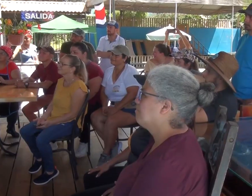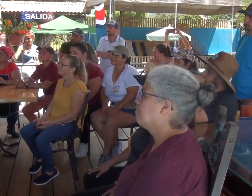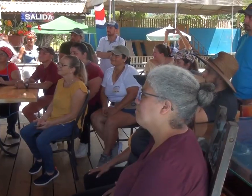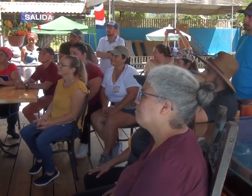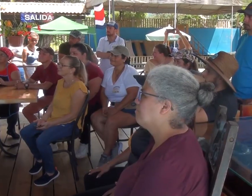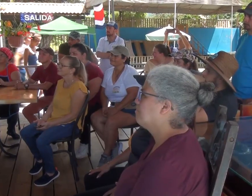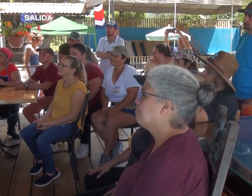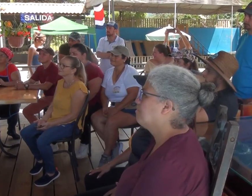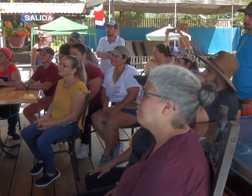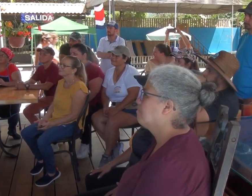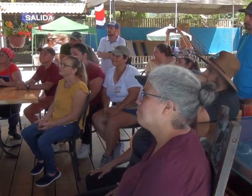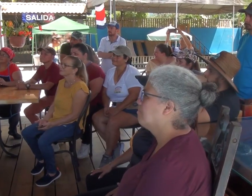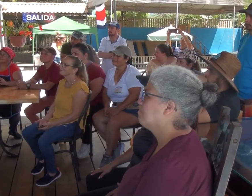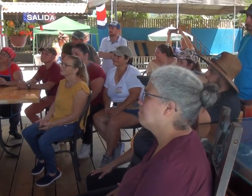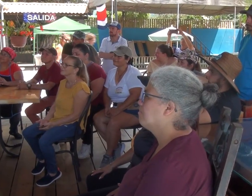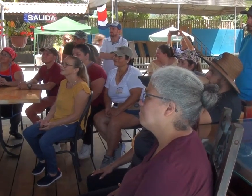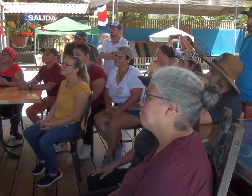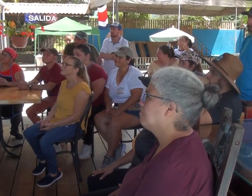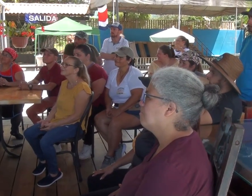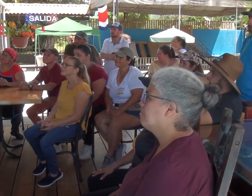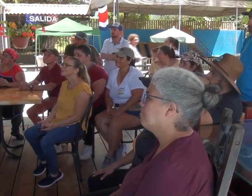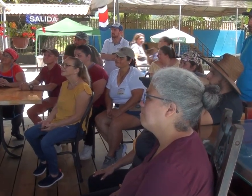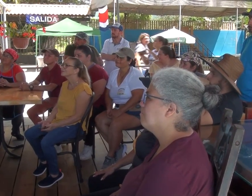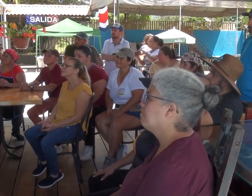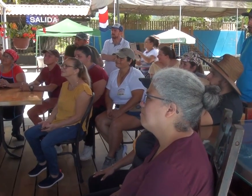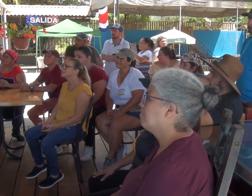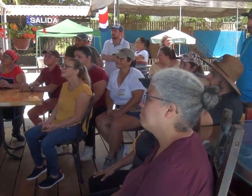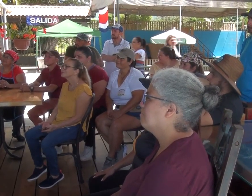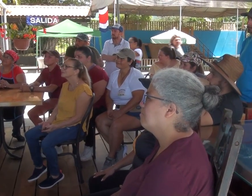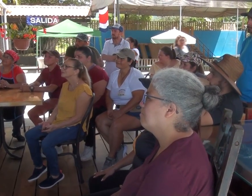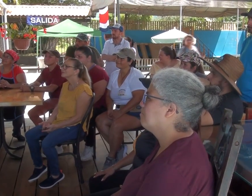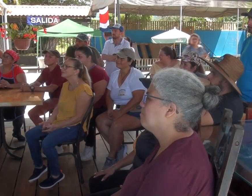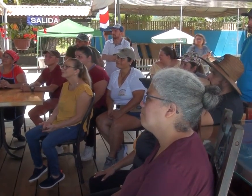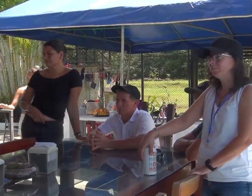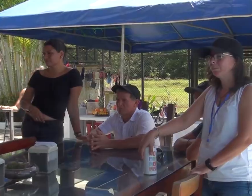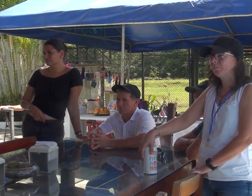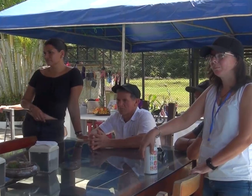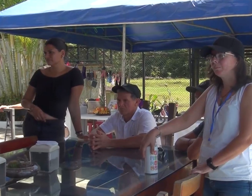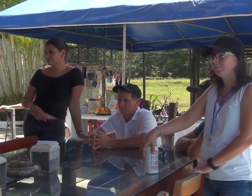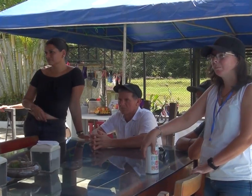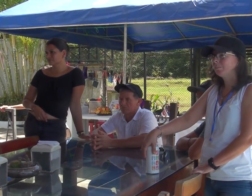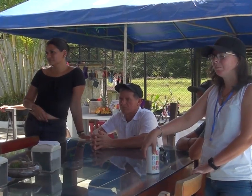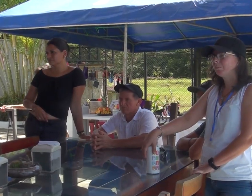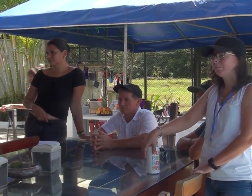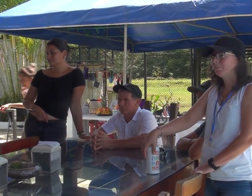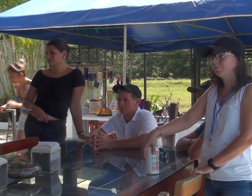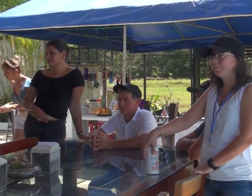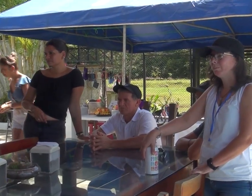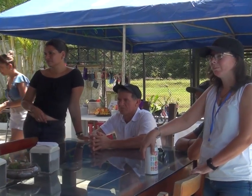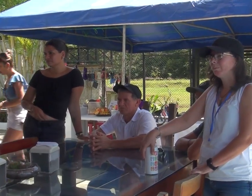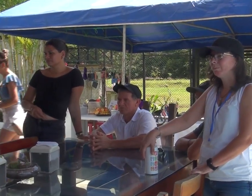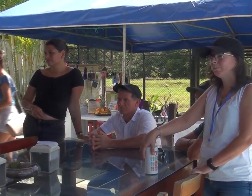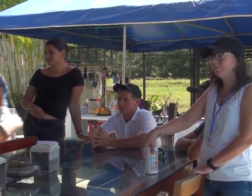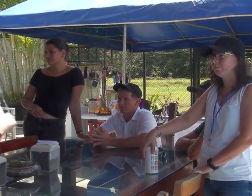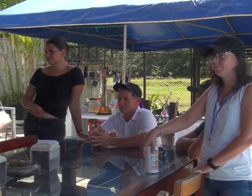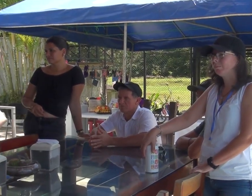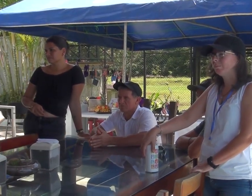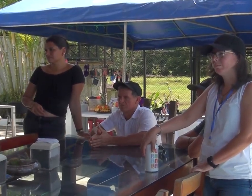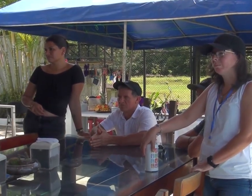que puedan expresar sus cosas y también sus artículos. La Municipalidad de